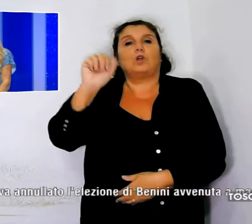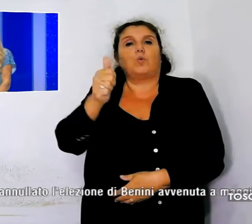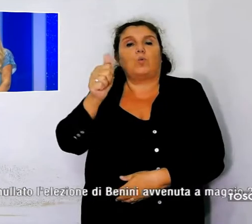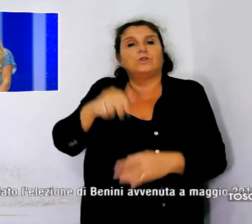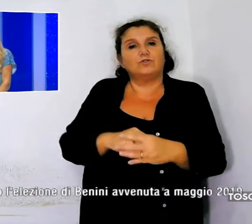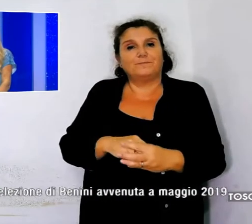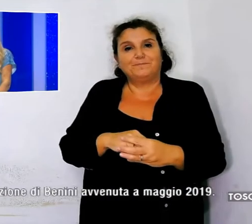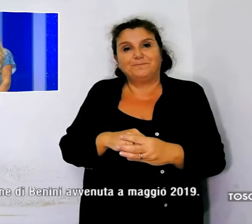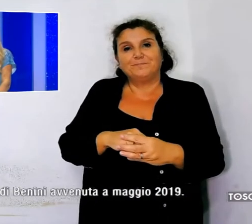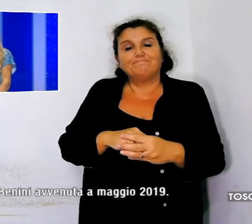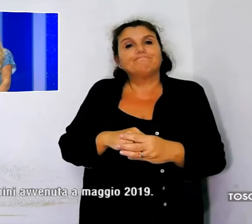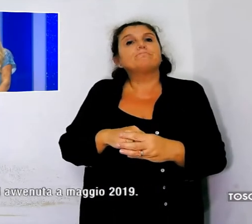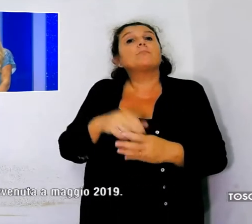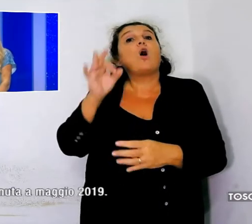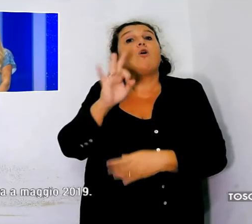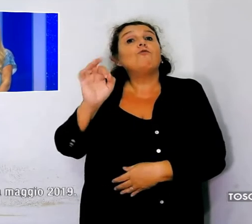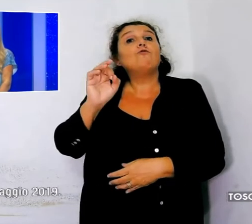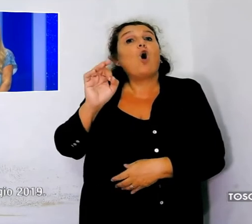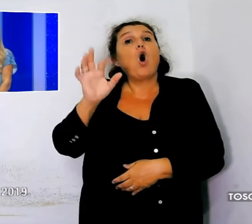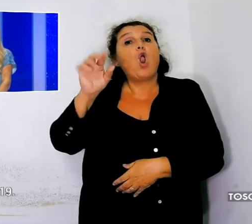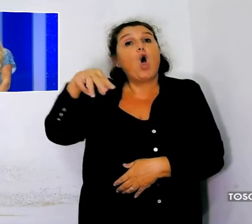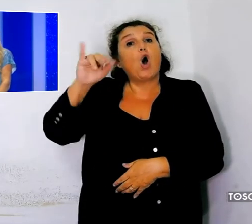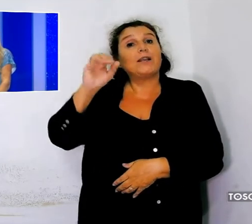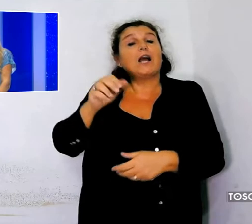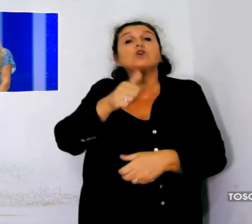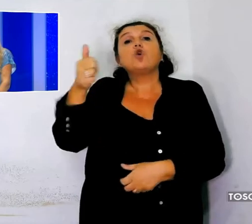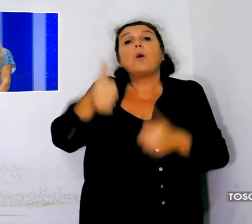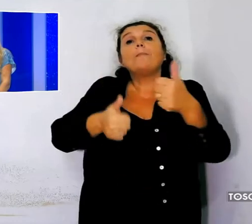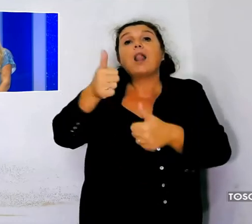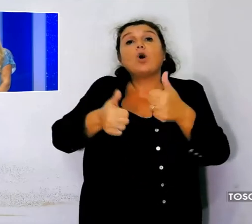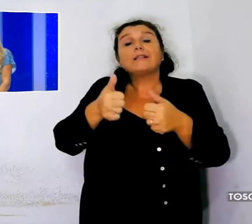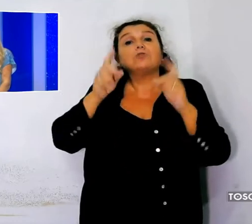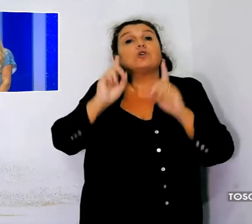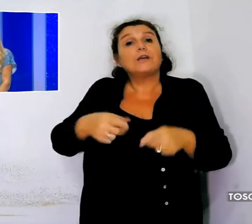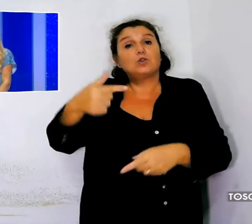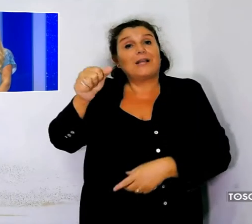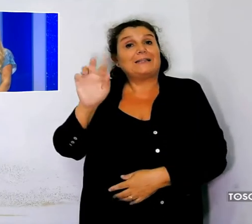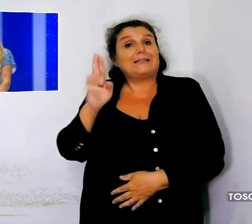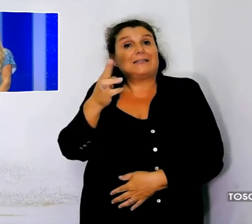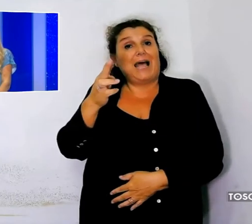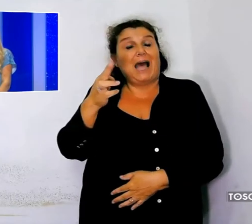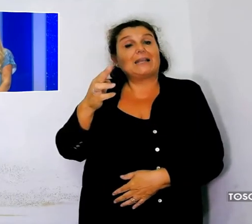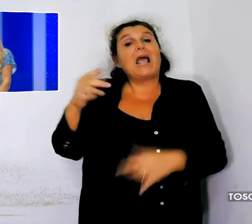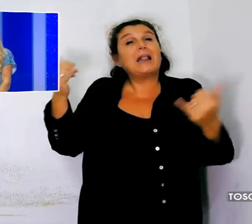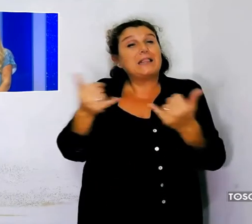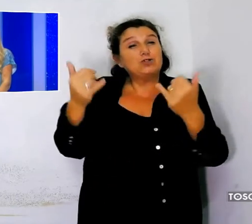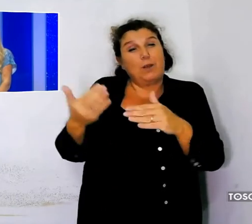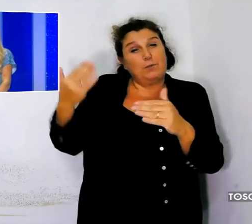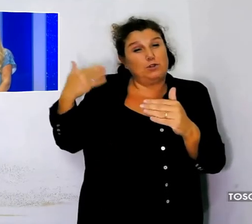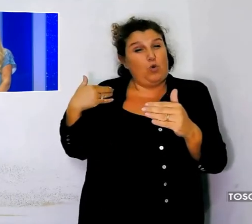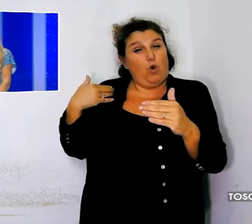A Follonica si votava solo per il ballottaggio ordinato dal TAR, che a dicembre scorso, dopo un